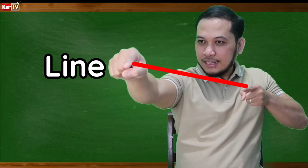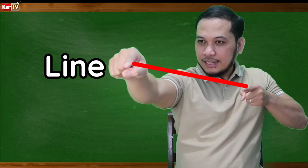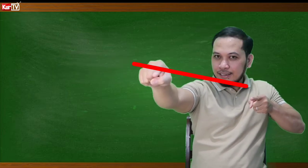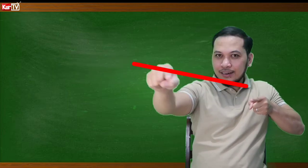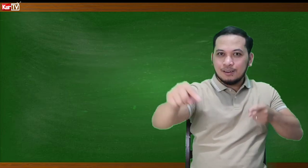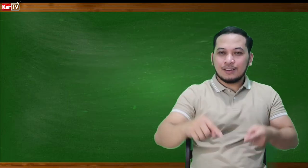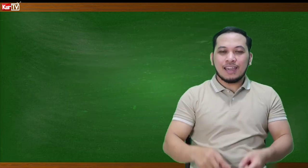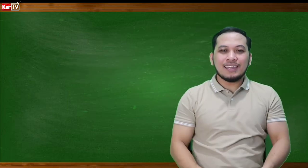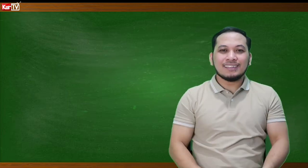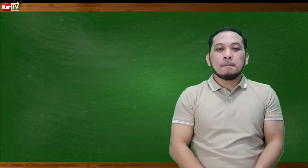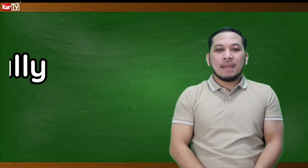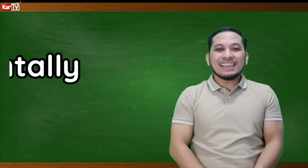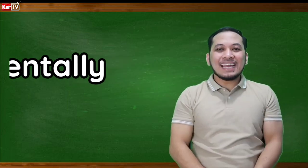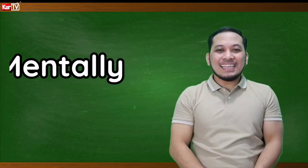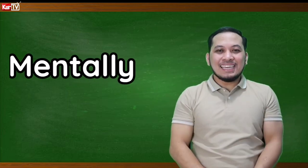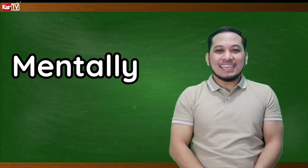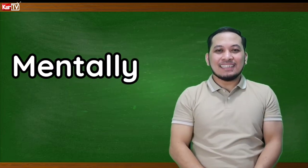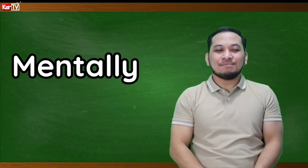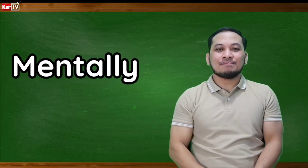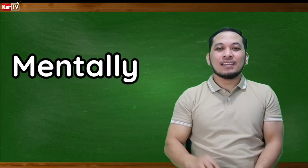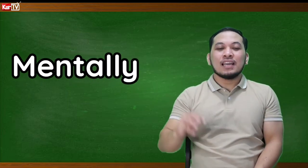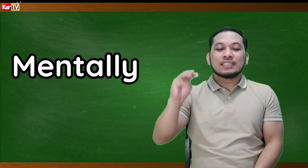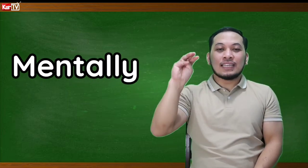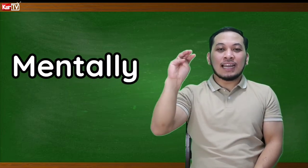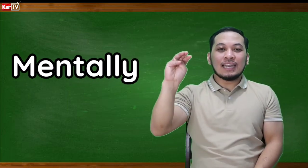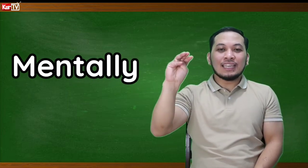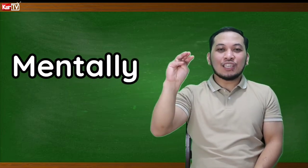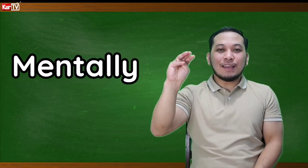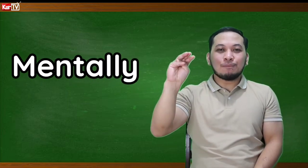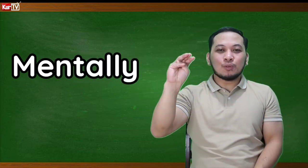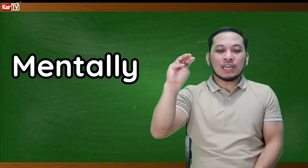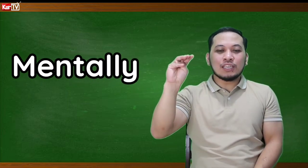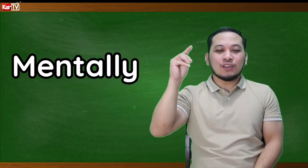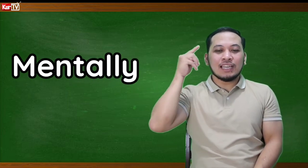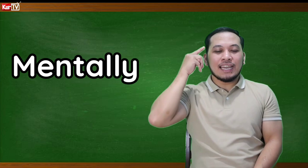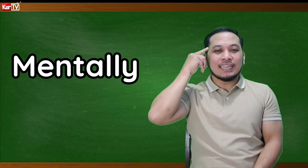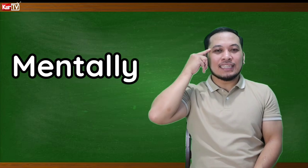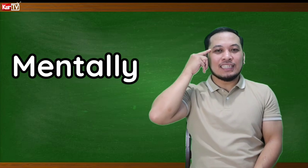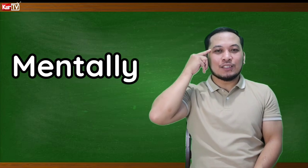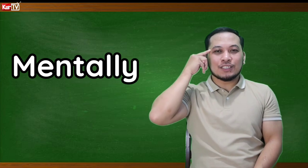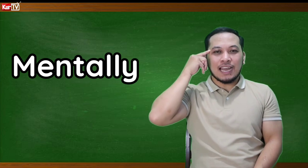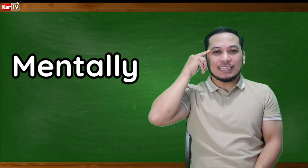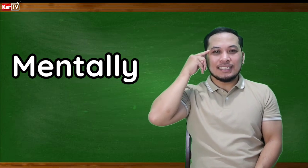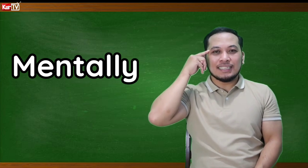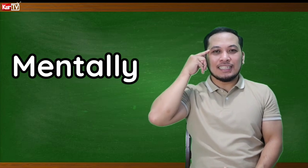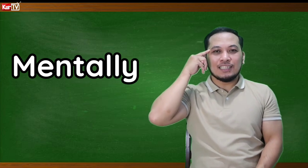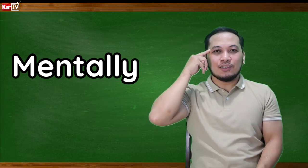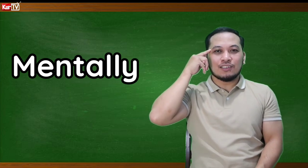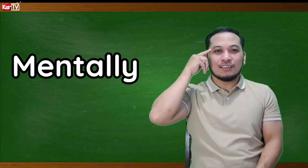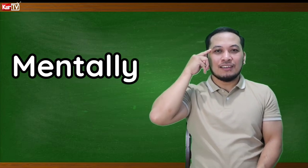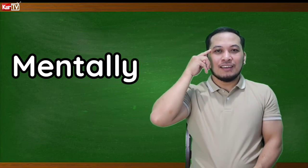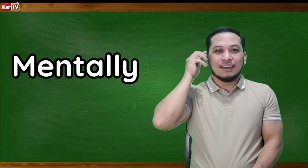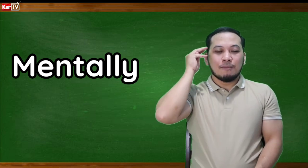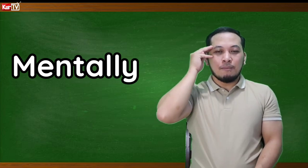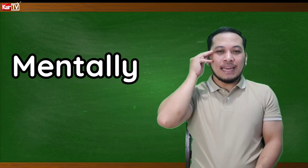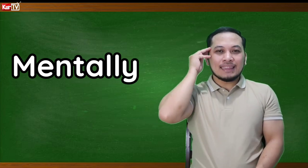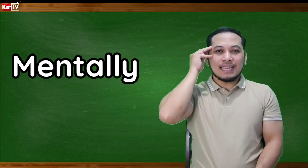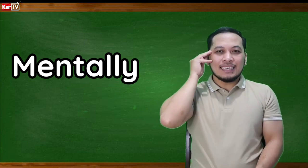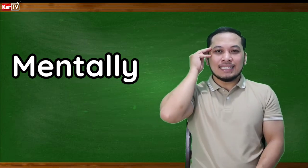Okay. Mentally. So, naka letter M po tayo. Ilagay natin dito sa ating sentido. Mentally.